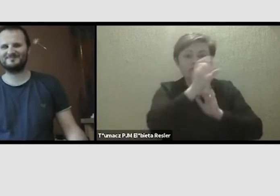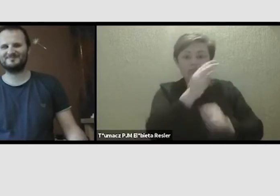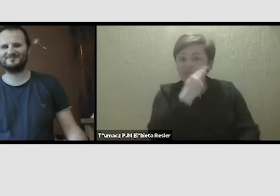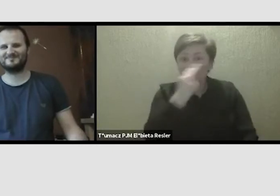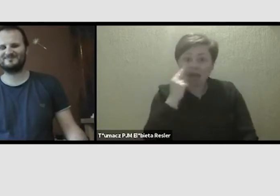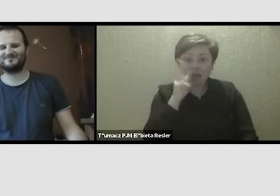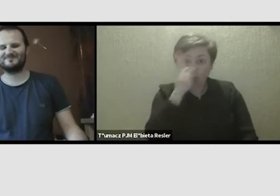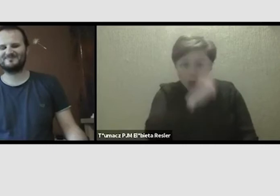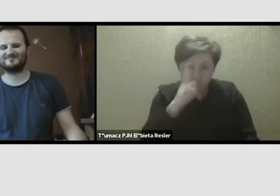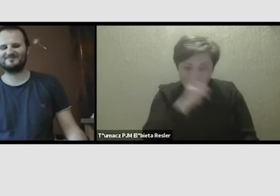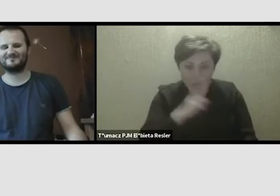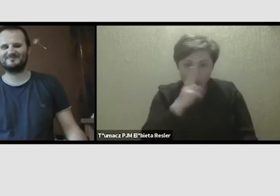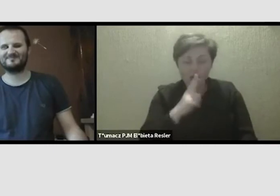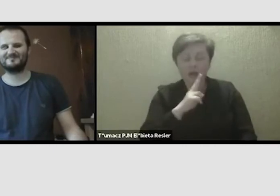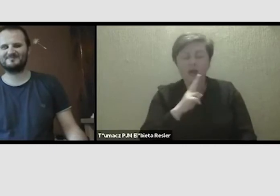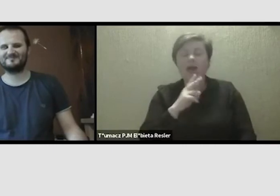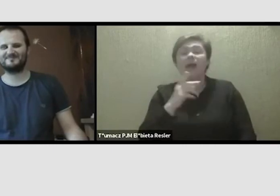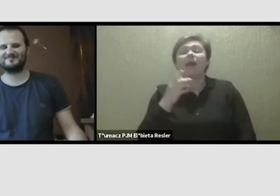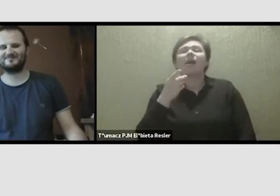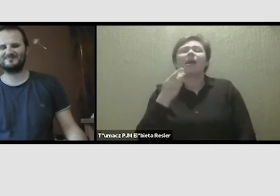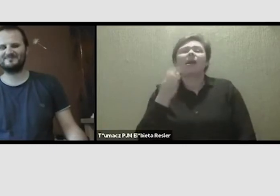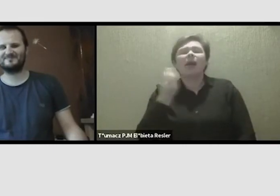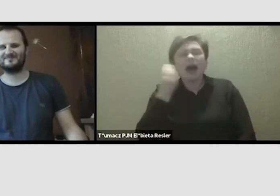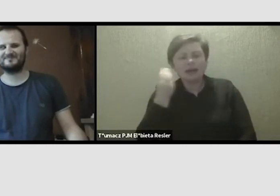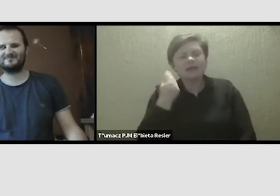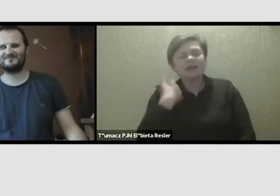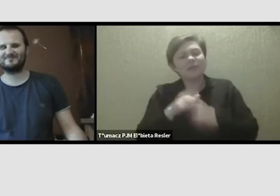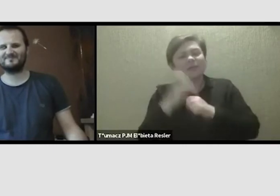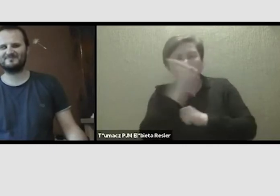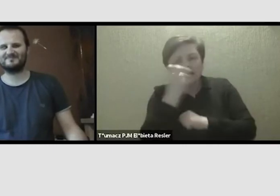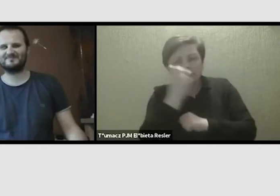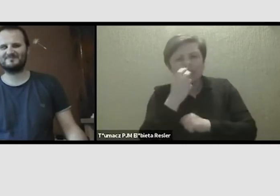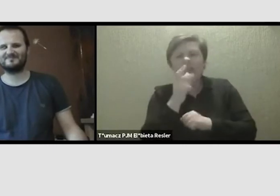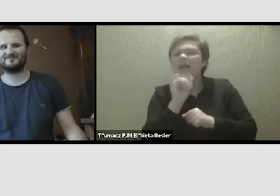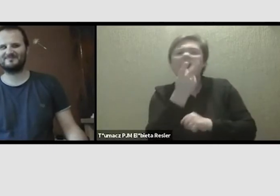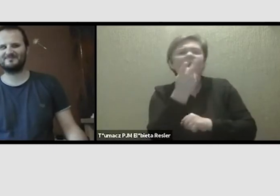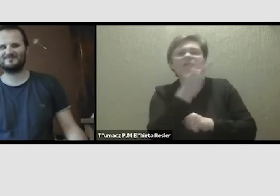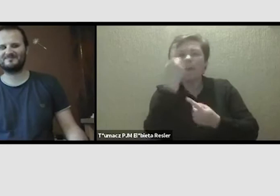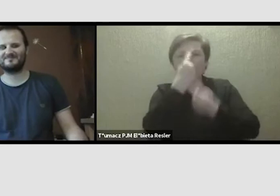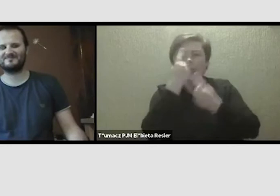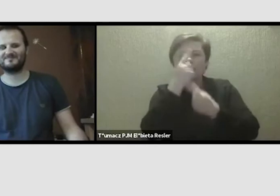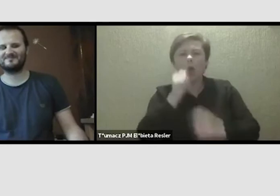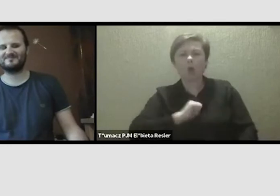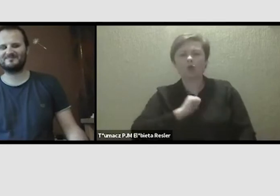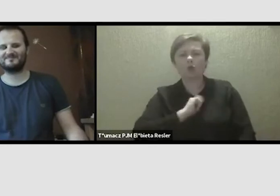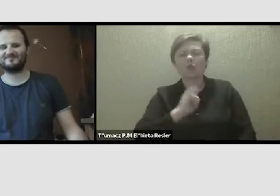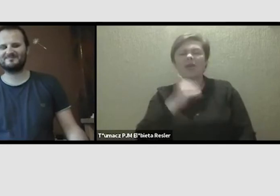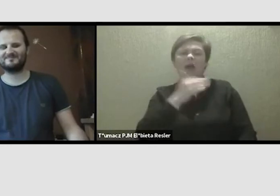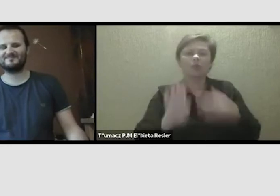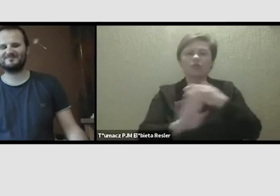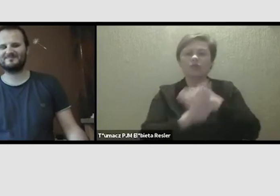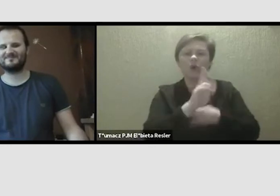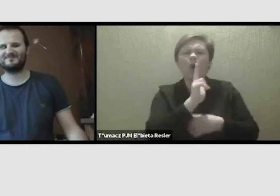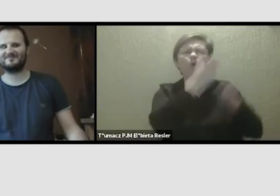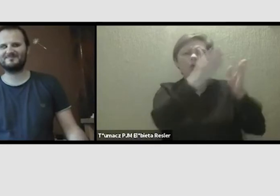zahaczymy o ten wątek, to jestem ciekawa, jak wy o sobie myślicie. Jak wy byście się przedstawili? Kim jest Sandra i